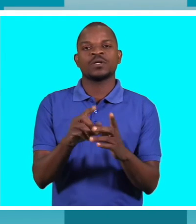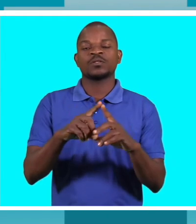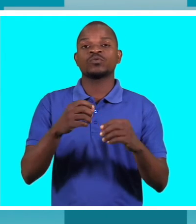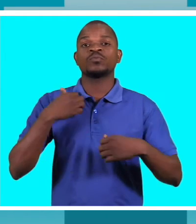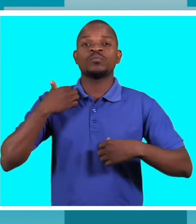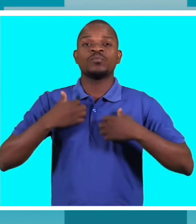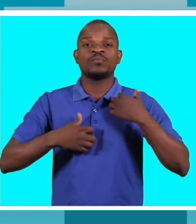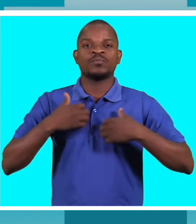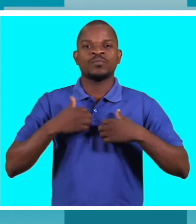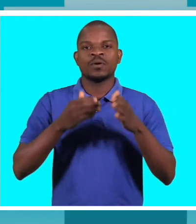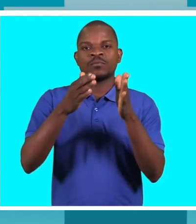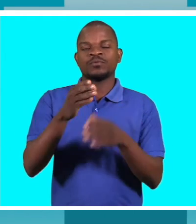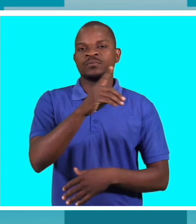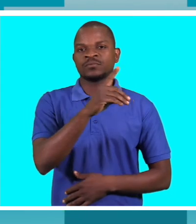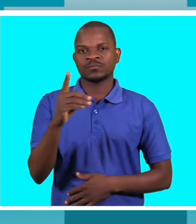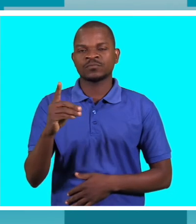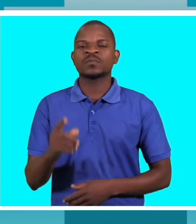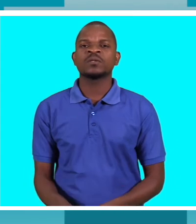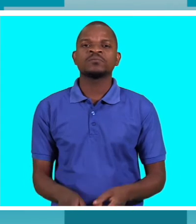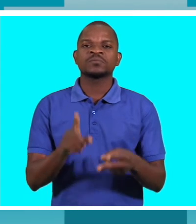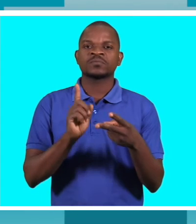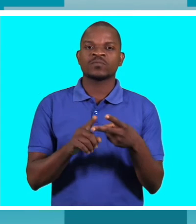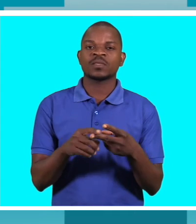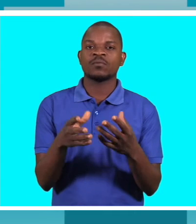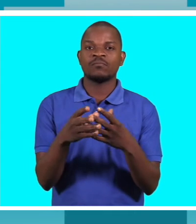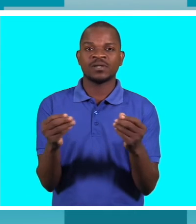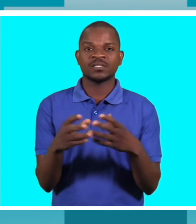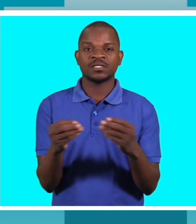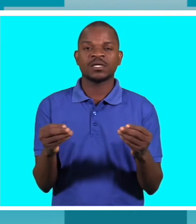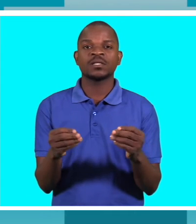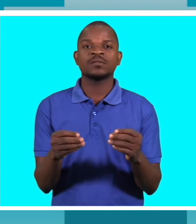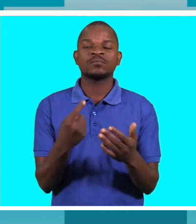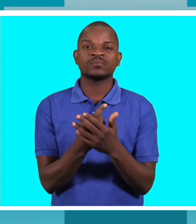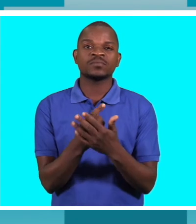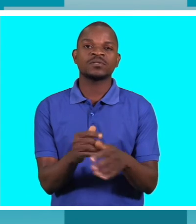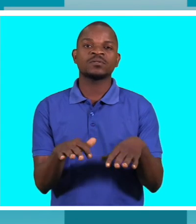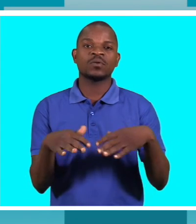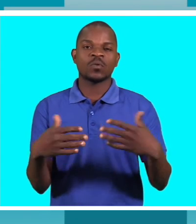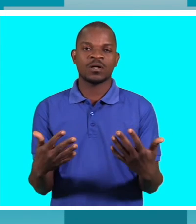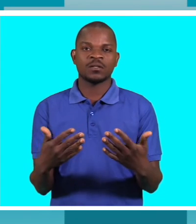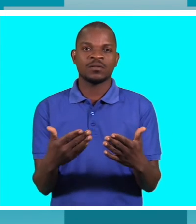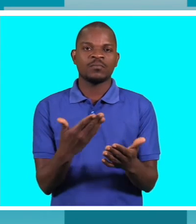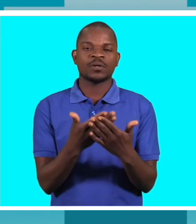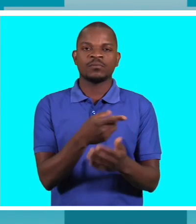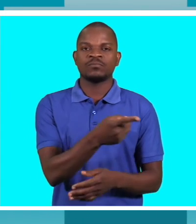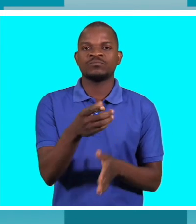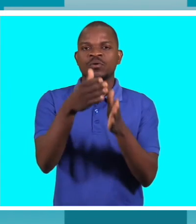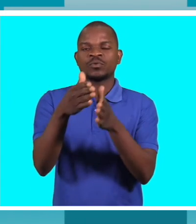deficiência quais são os materiais que deviam ser alocados para que as pessoas com deficiência pudessem ter mais informação